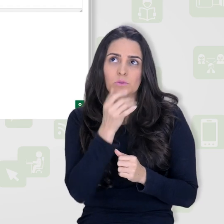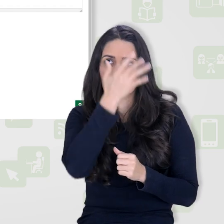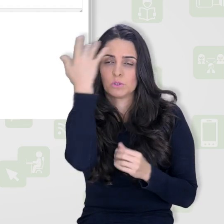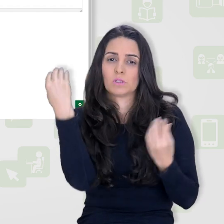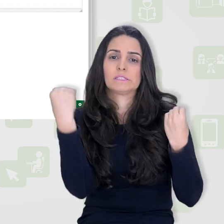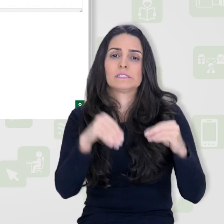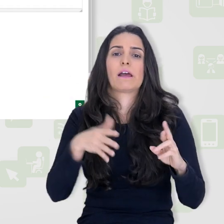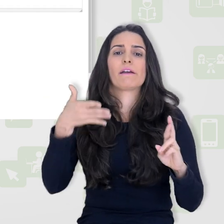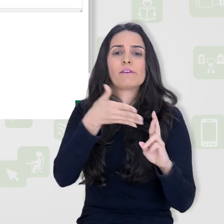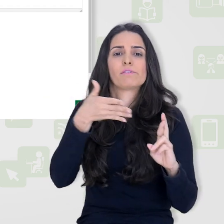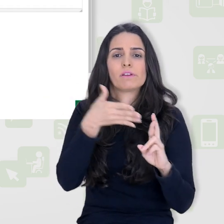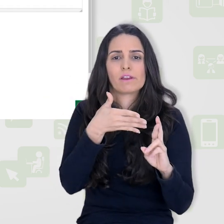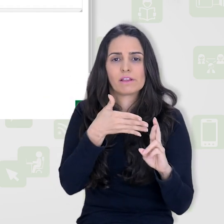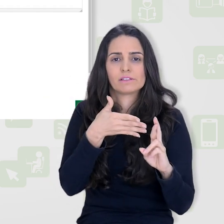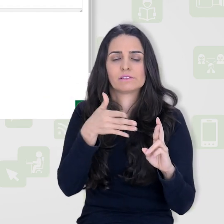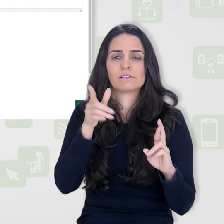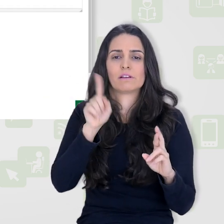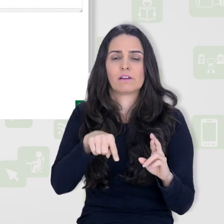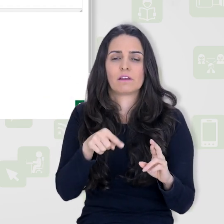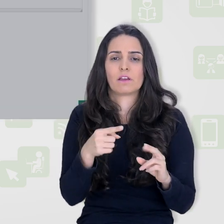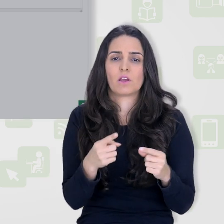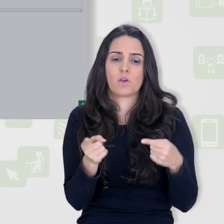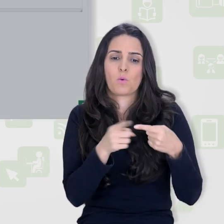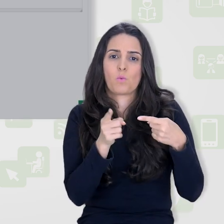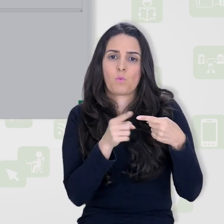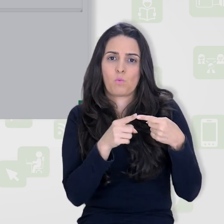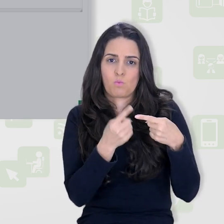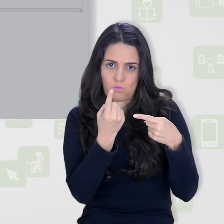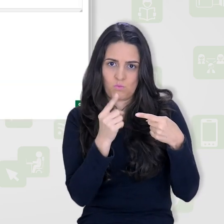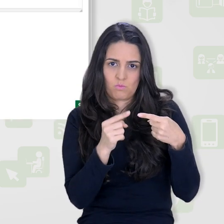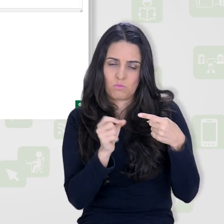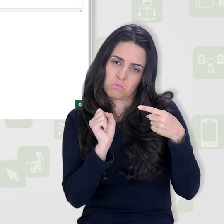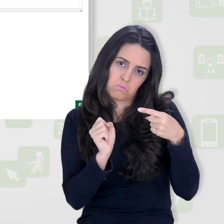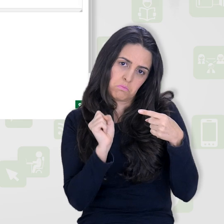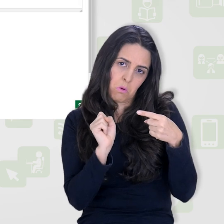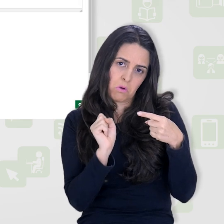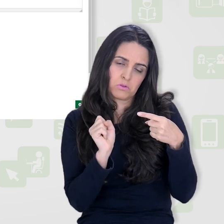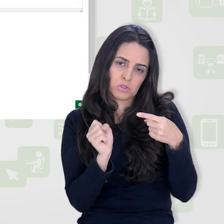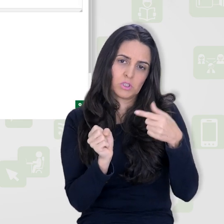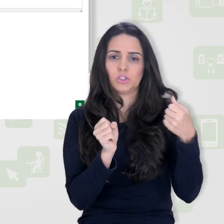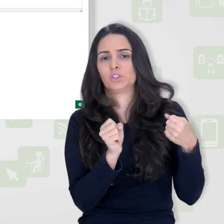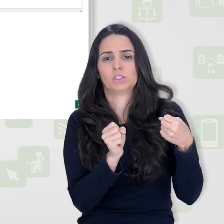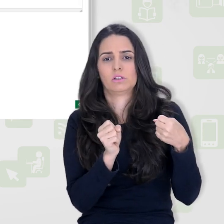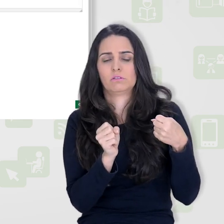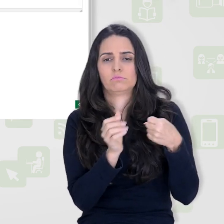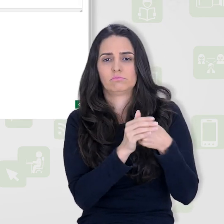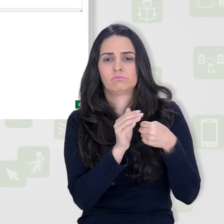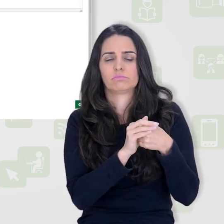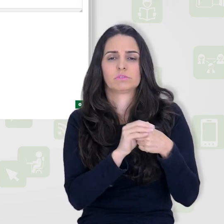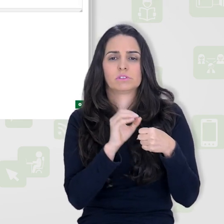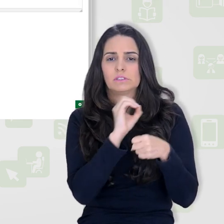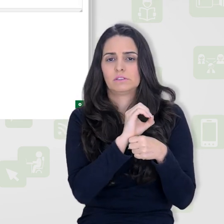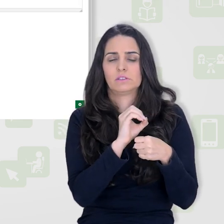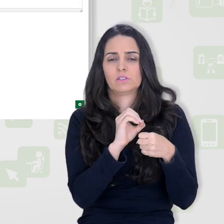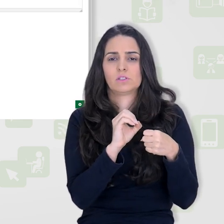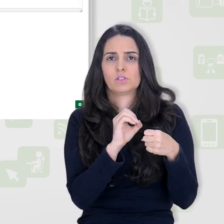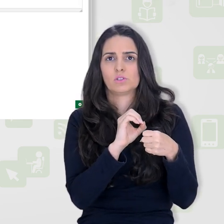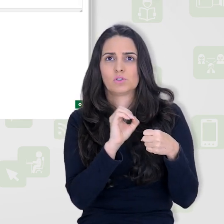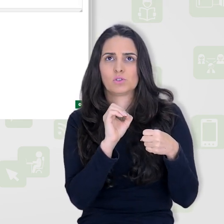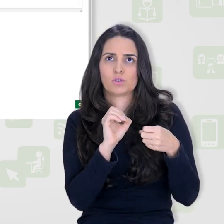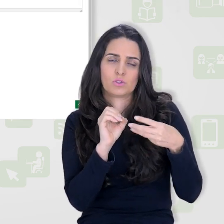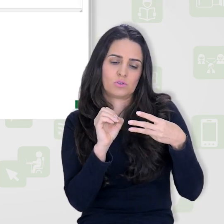pesquisa fosse um critério único. Eu poderia tirar, por exemplo, aqui e deixar com